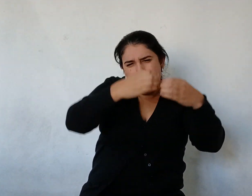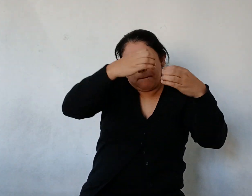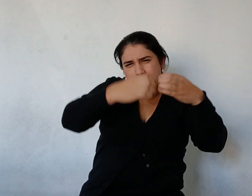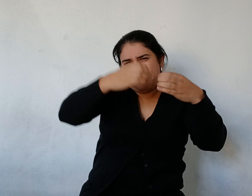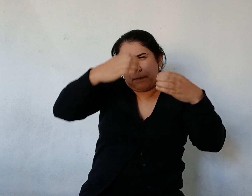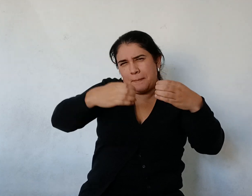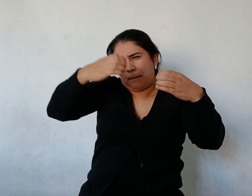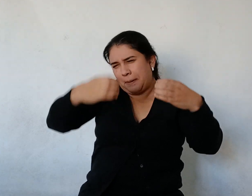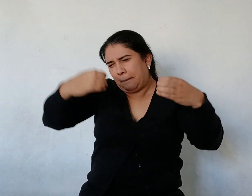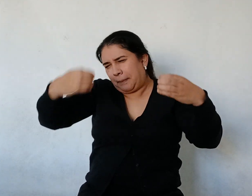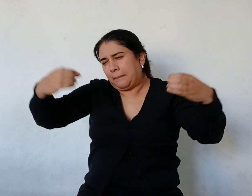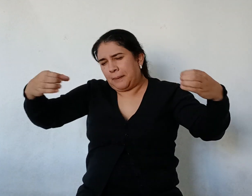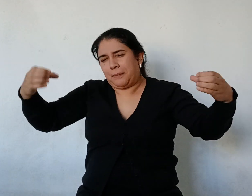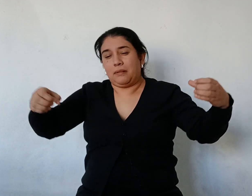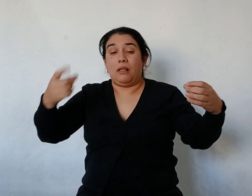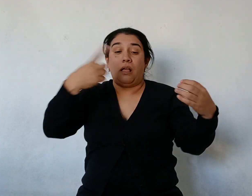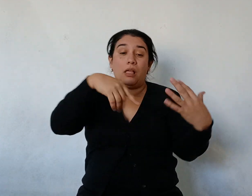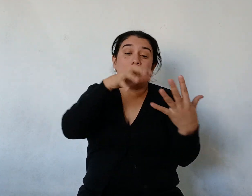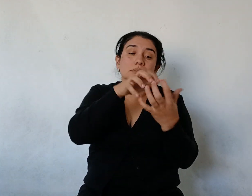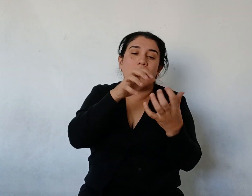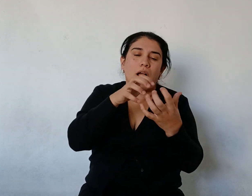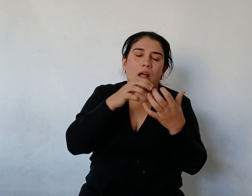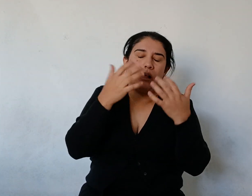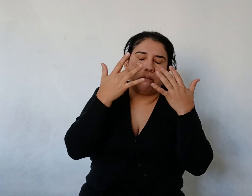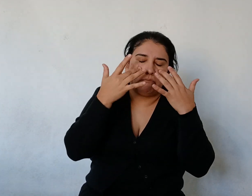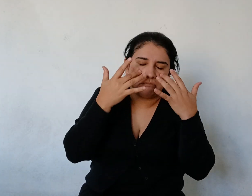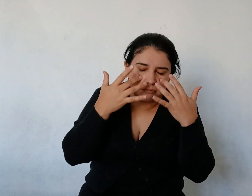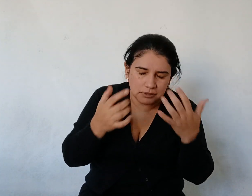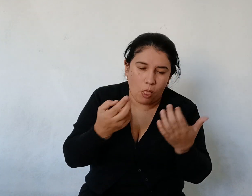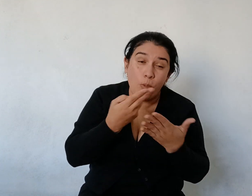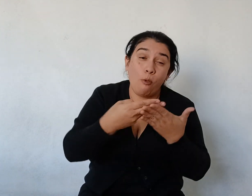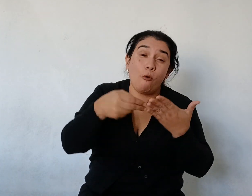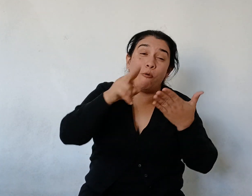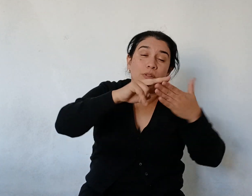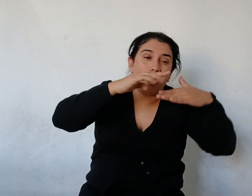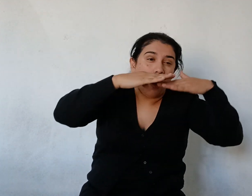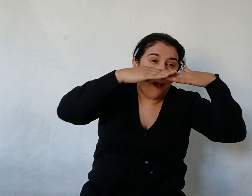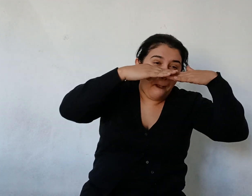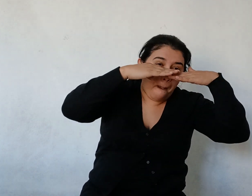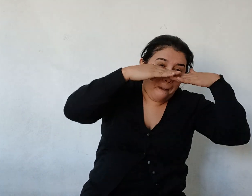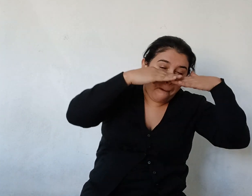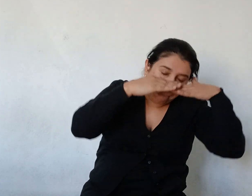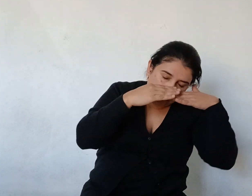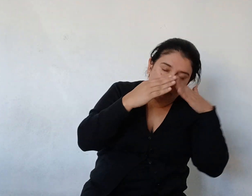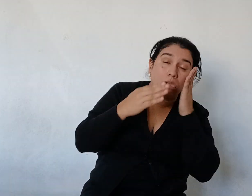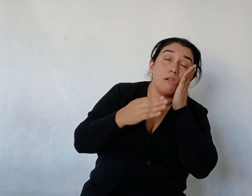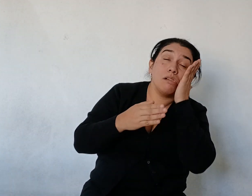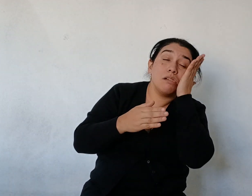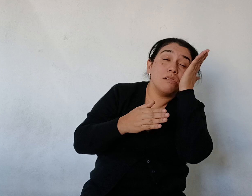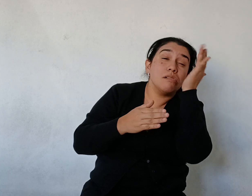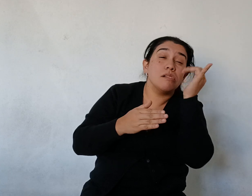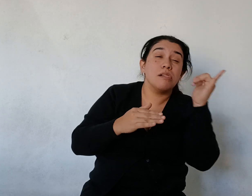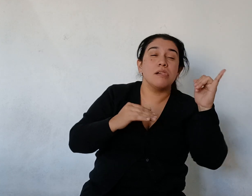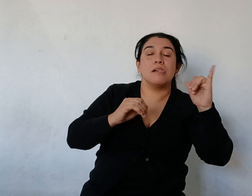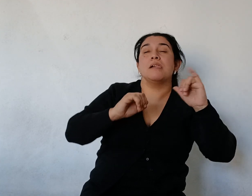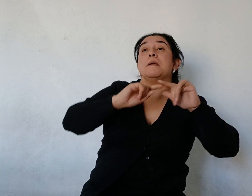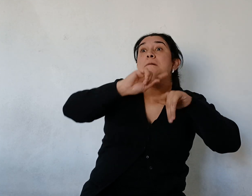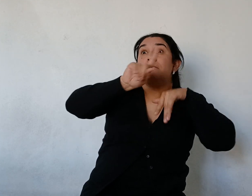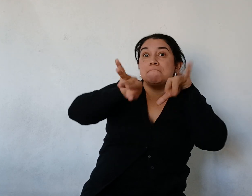Cansadísimos Y estaban durmiendo todavía El día siguiente Cuando el buque de guerra Llegó otra vez Y el bote se acercó al dique